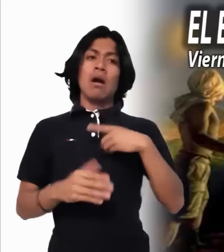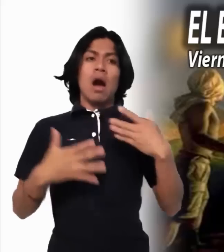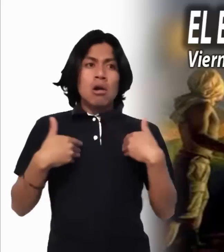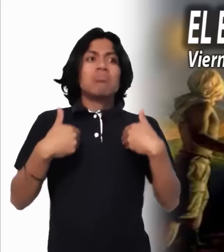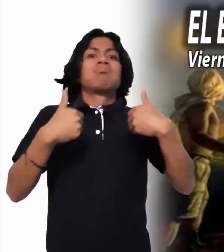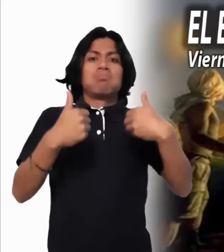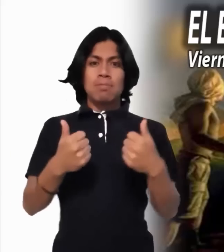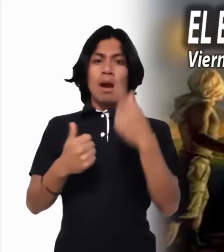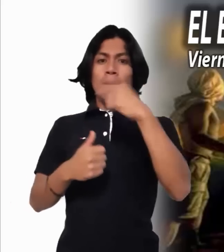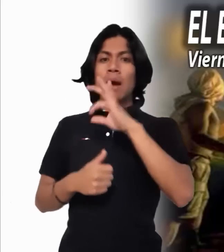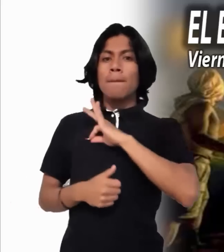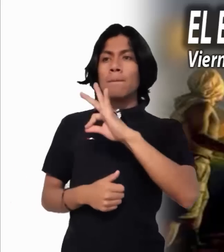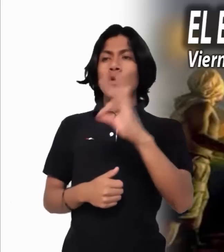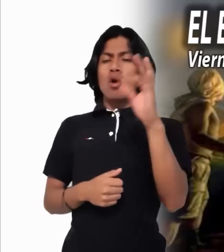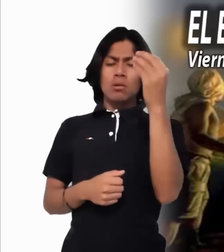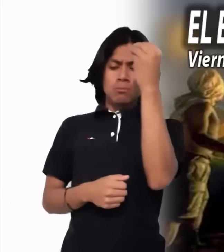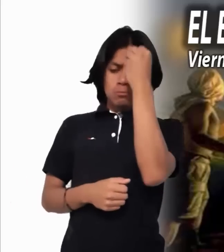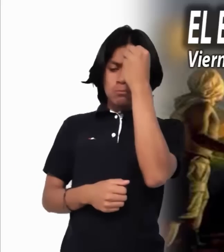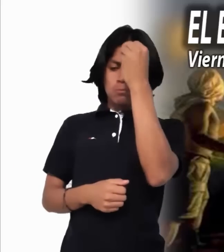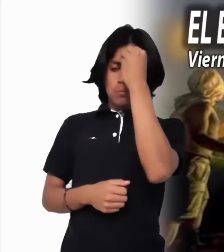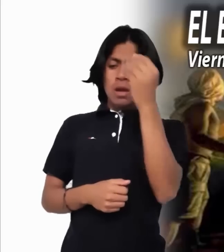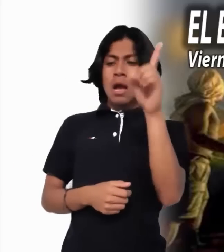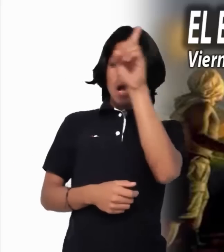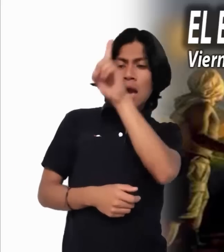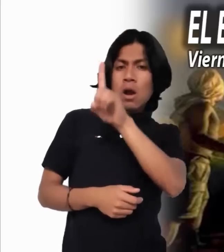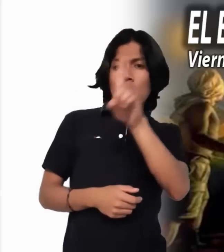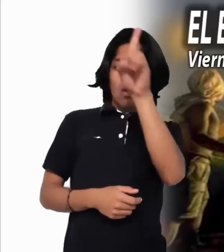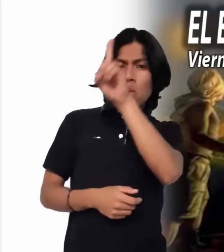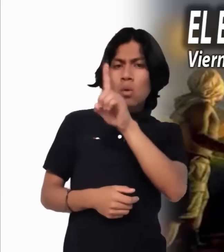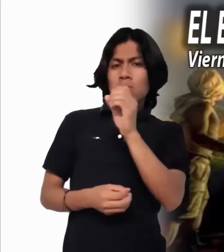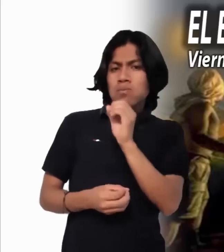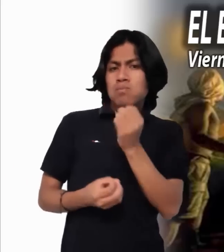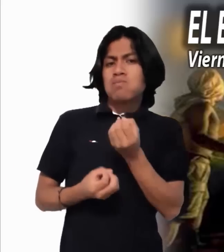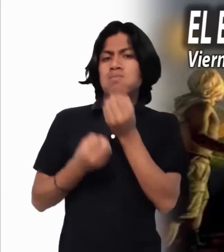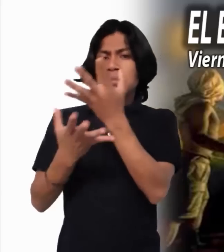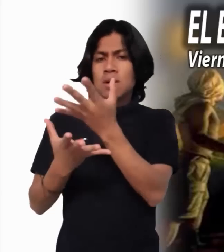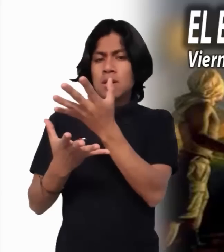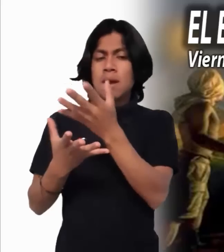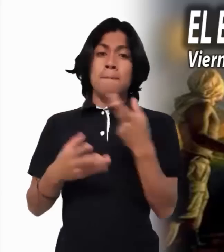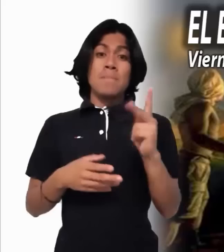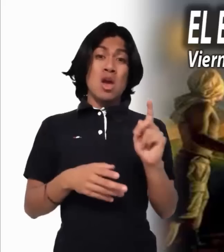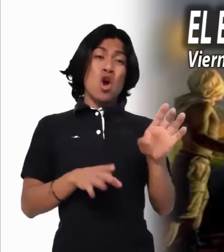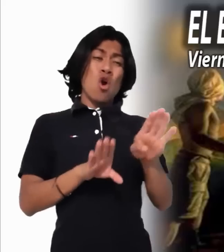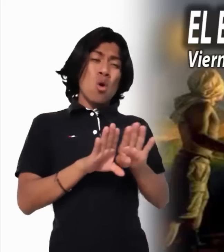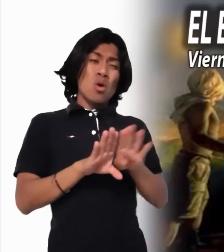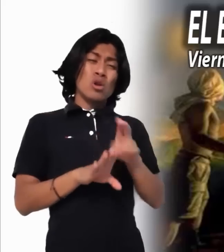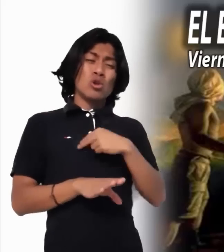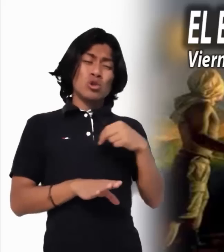Pero a lo que con frecuencia estamos dispuestos, es a criticar y a acusar.